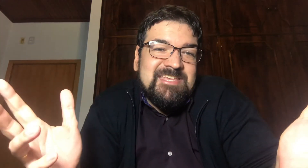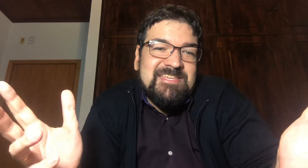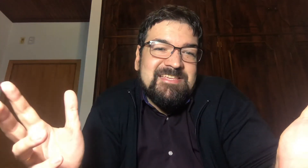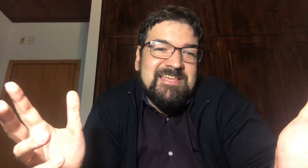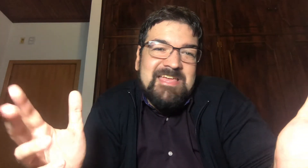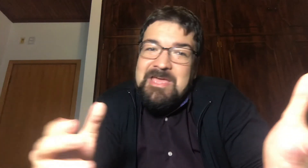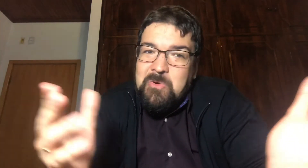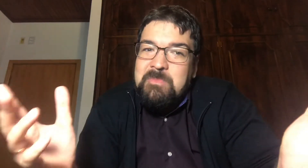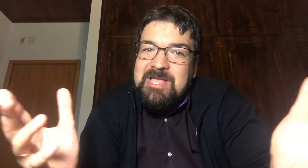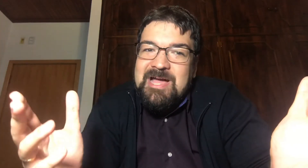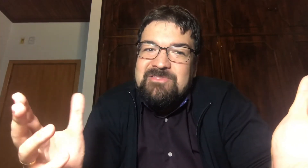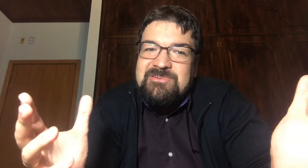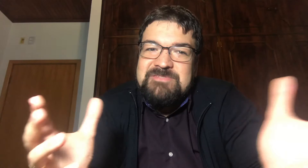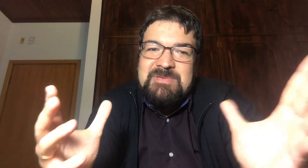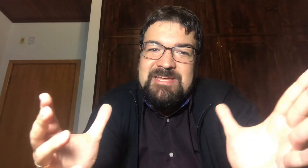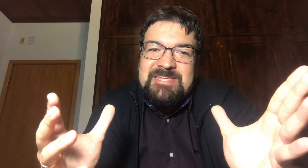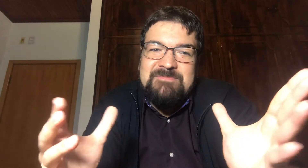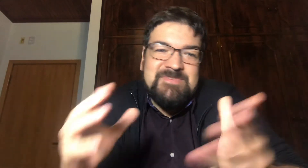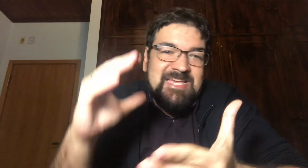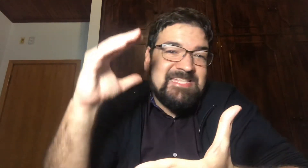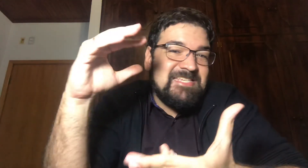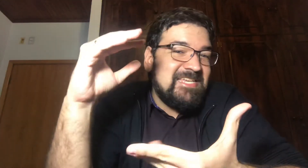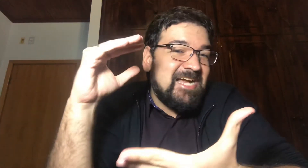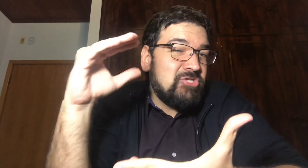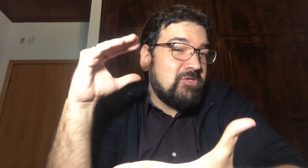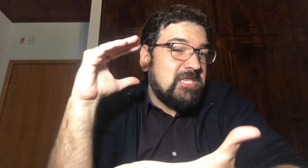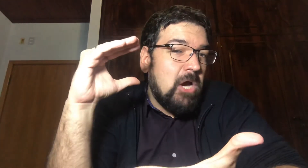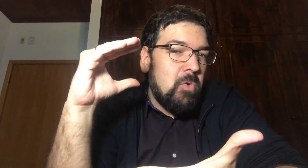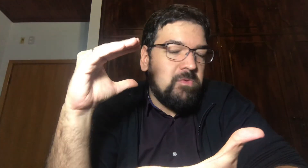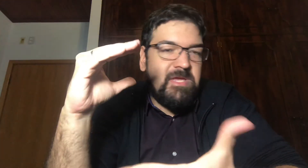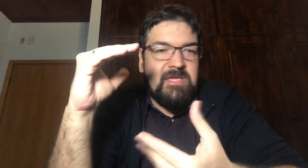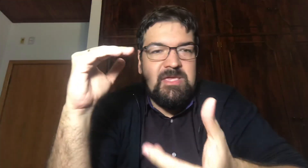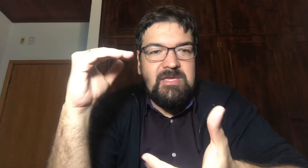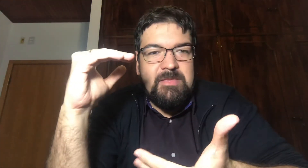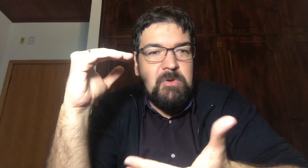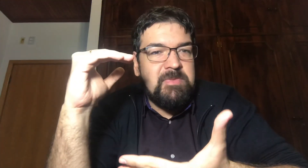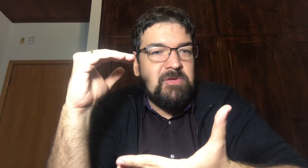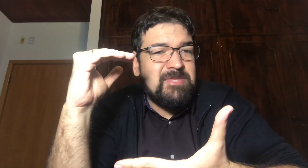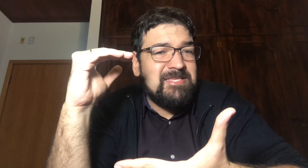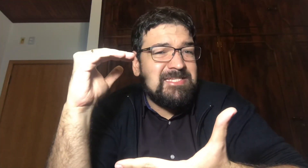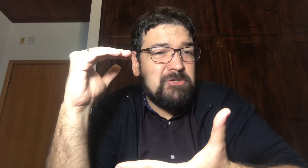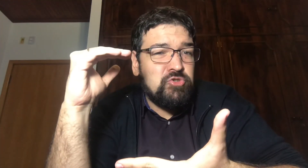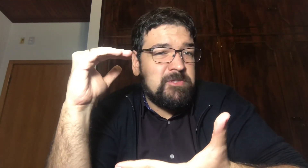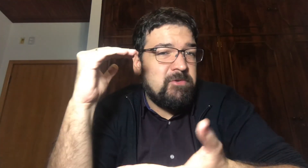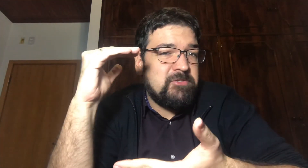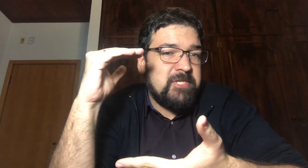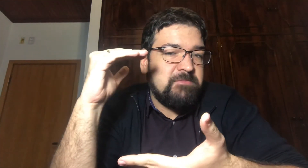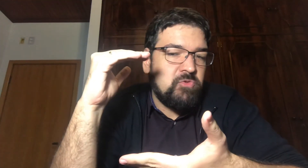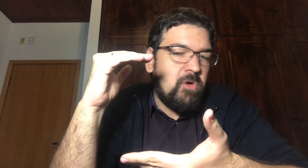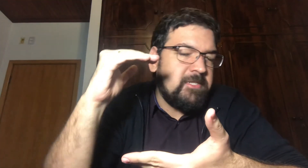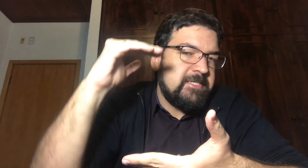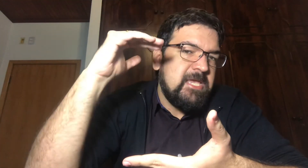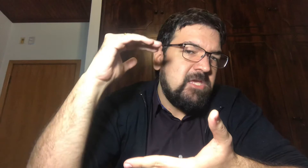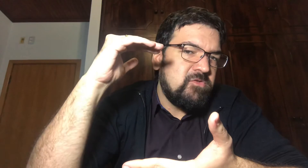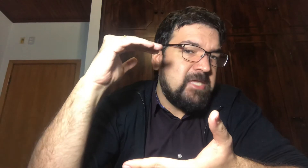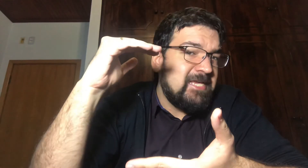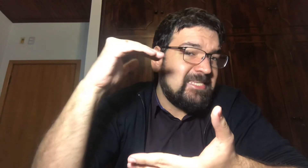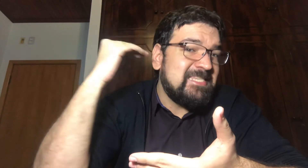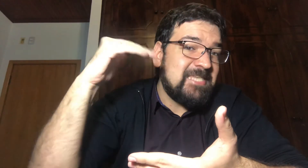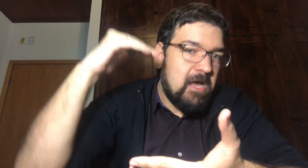É complicado Eu esperaria Sair desse caixotão Que na minha opinião Está nesse caixotão Entre os 6 mil dólares E os 10 Esquiçá